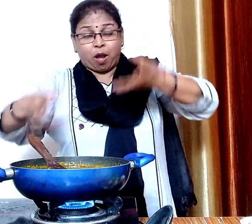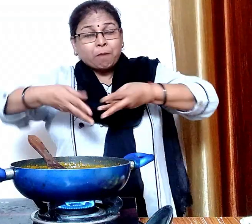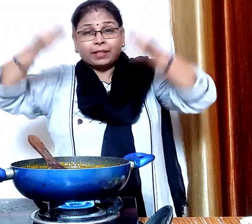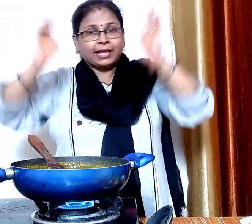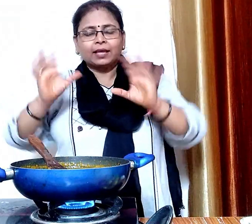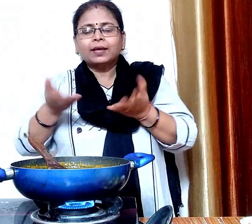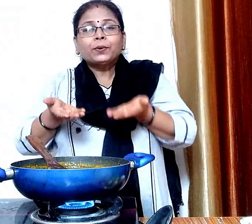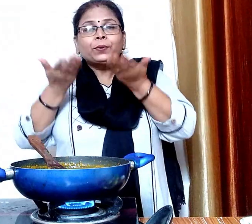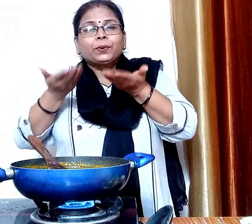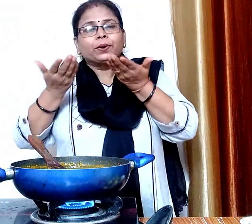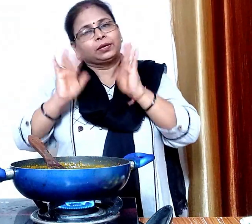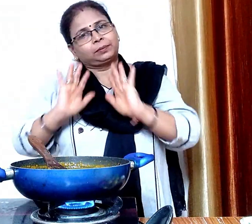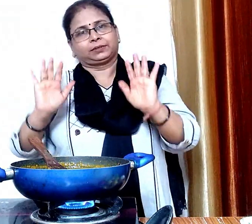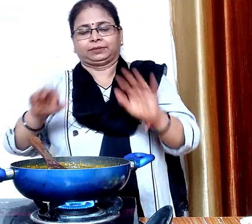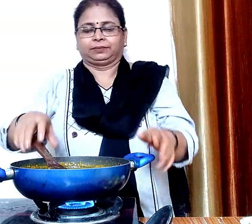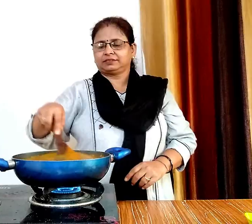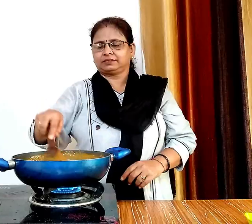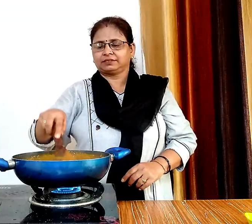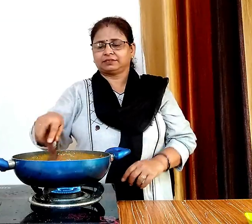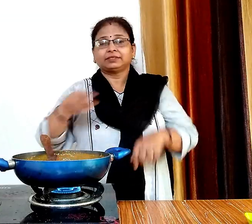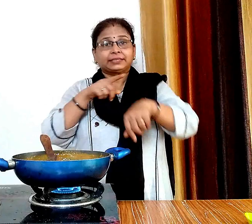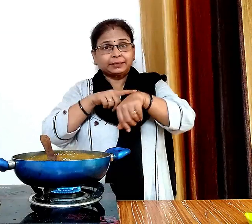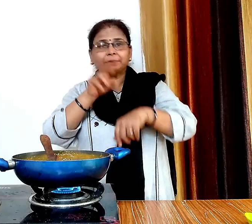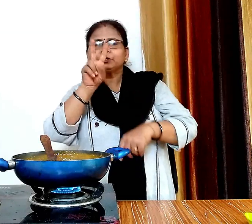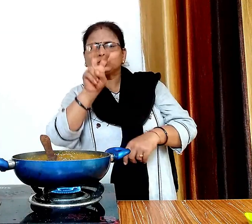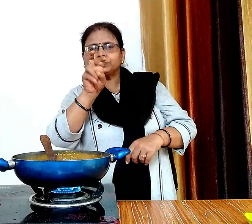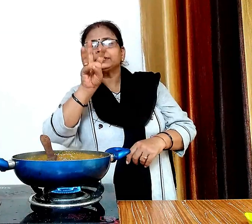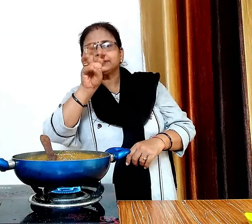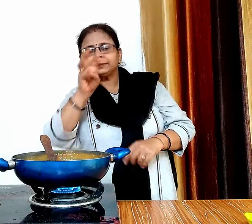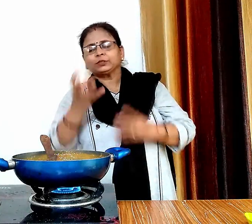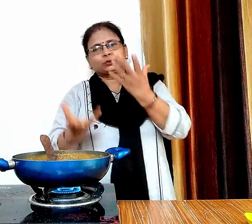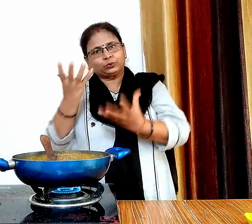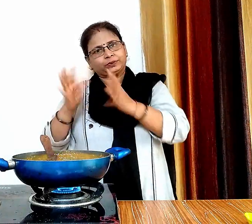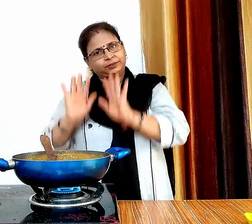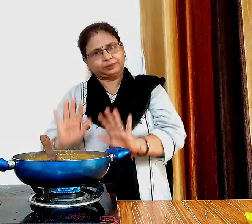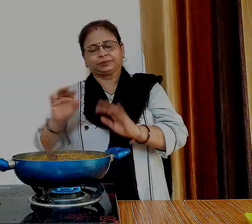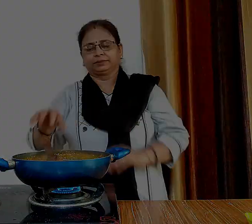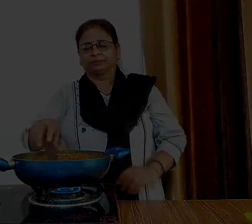जादा नहीं थोड़ा सा ही पानी डालेंगे अब इसे दो से तीर मिट के लिए फिर से उबनने देंगे